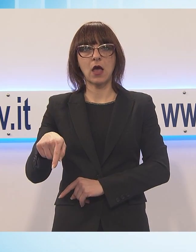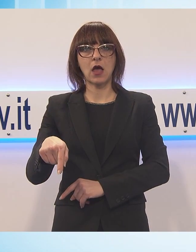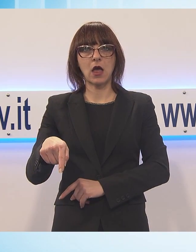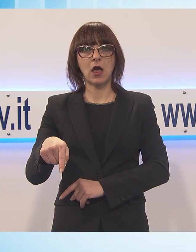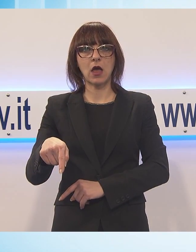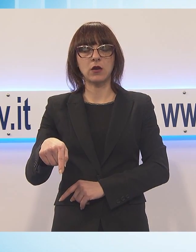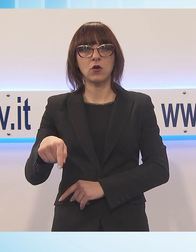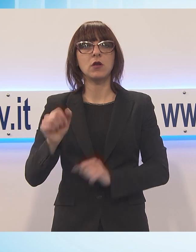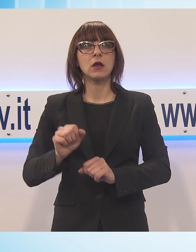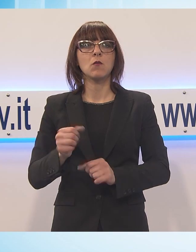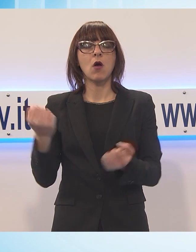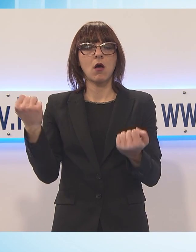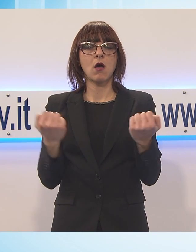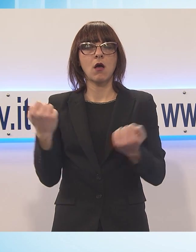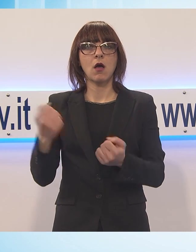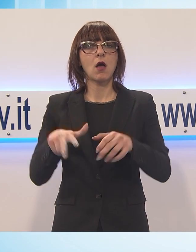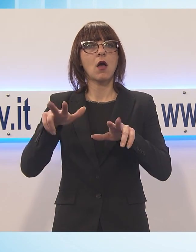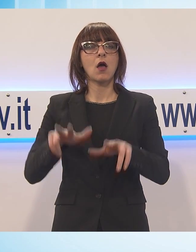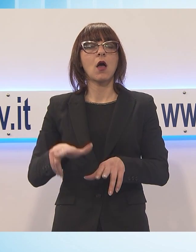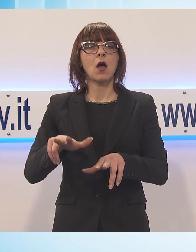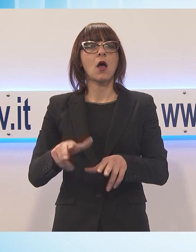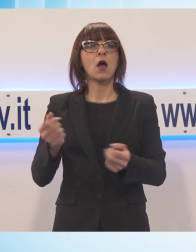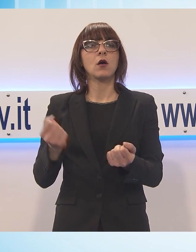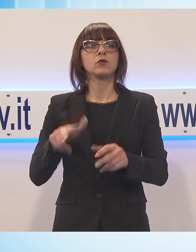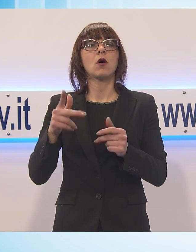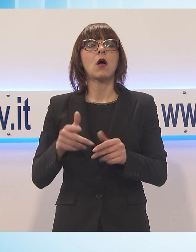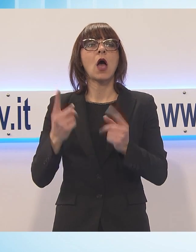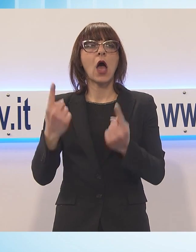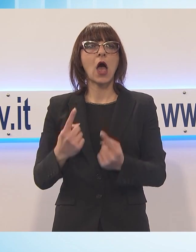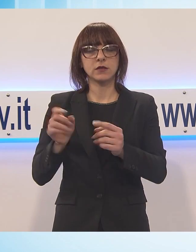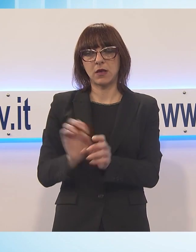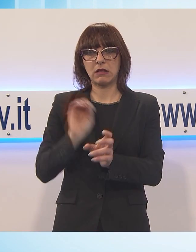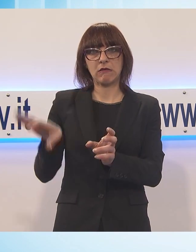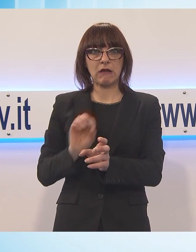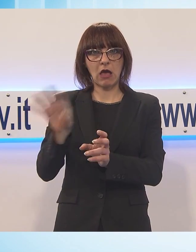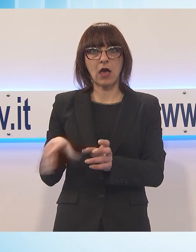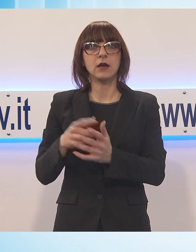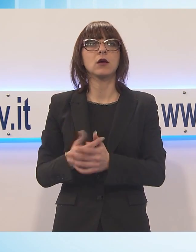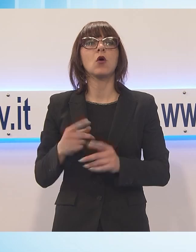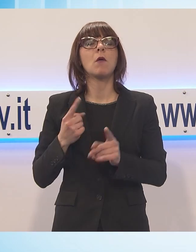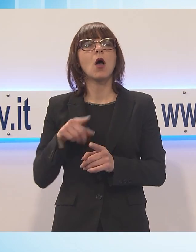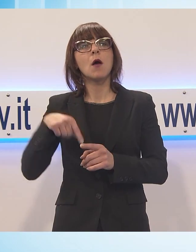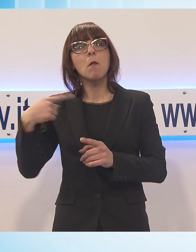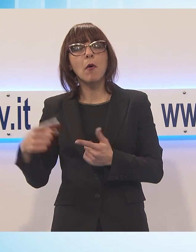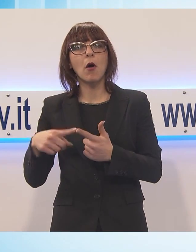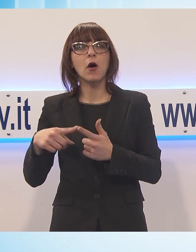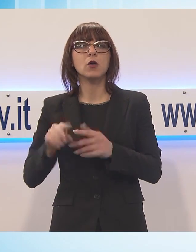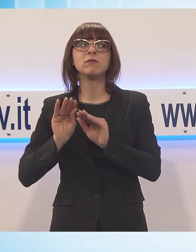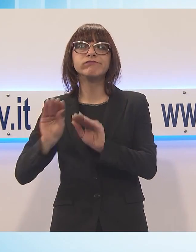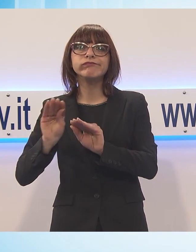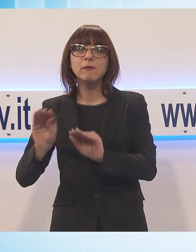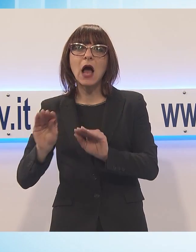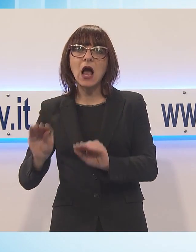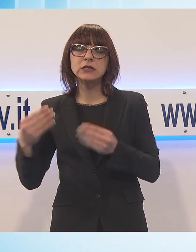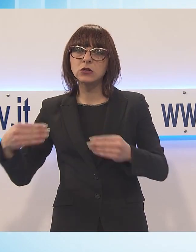consentire la sosta dei mezzi in attesa di scarico e per lo stoccaggio di materiale. Obiettivo finale, recuperare dalla massa indifferenziata